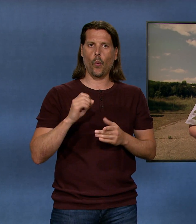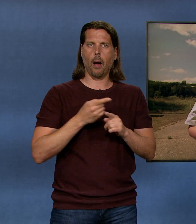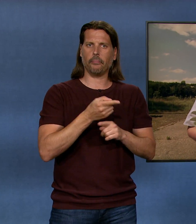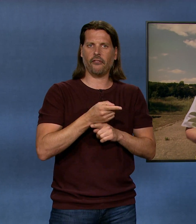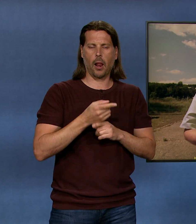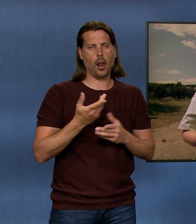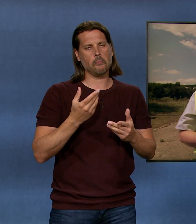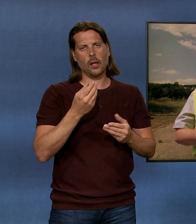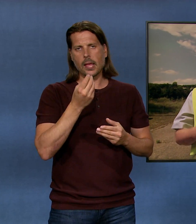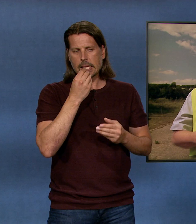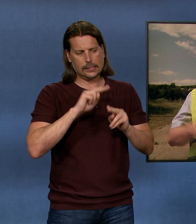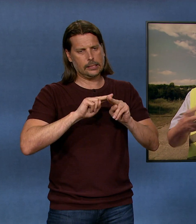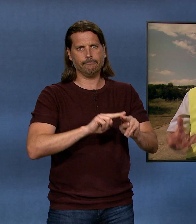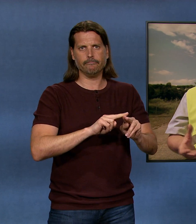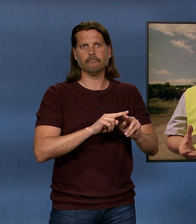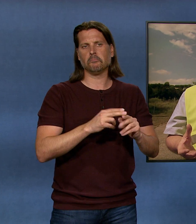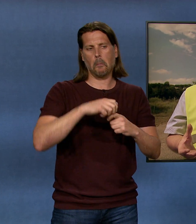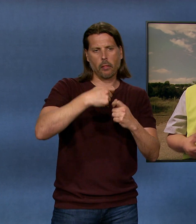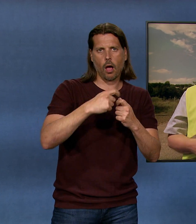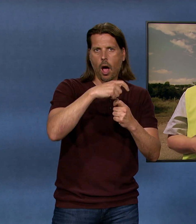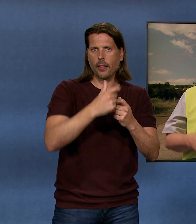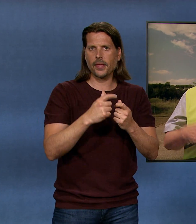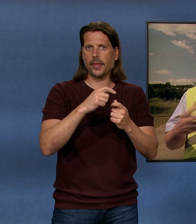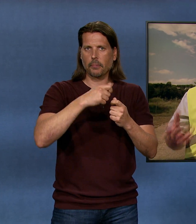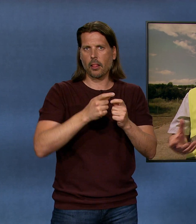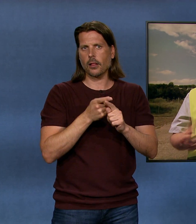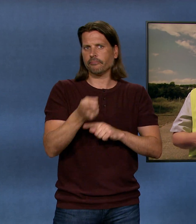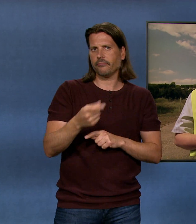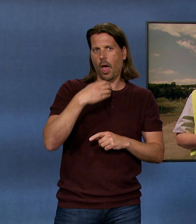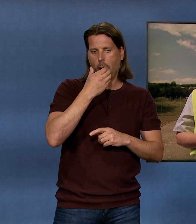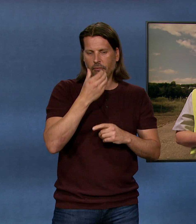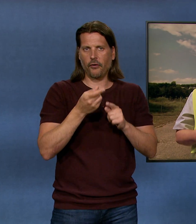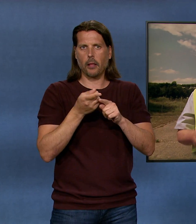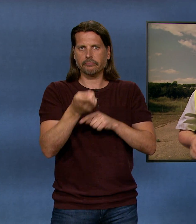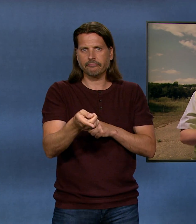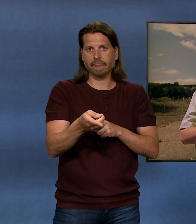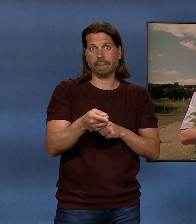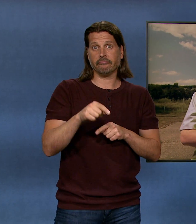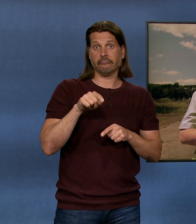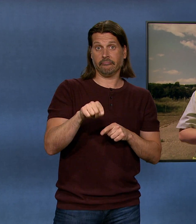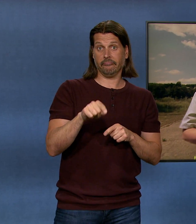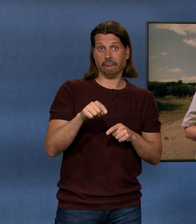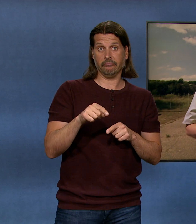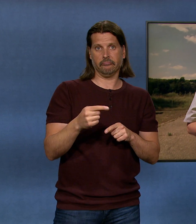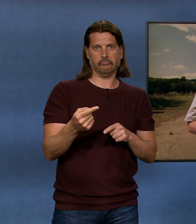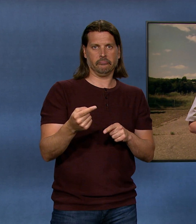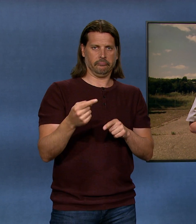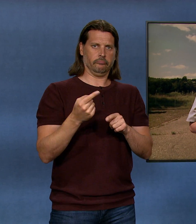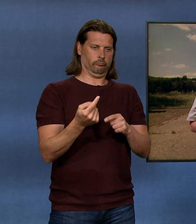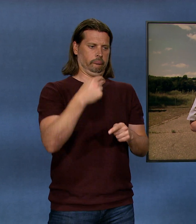Speisreste, äh, Reste der Bananenschinti z.B. oder Öpfelgröpschi, wenn du das in den grünen Abfall tust, dann kommt es hier an